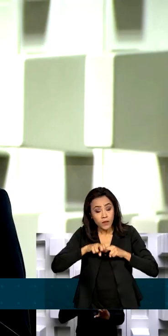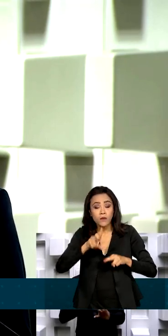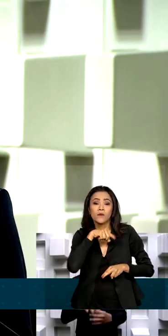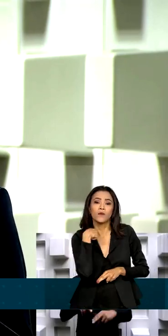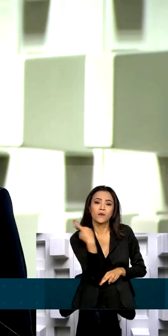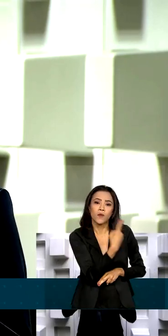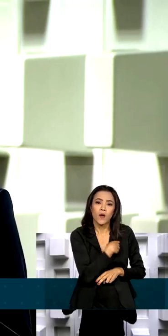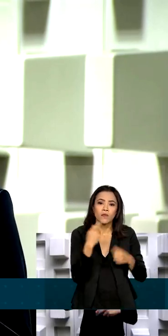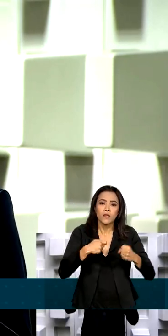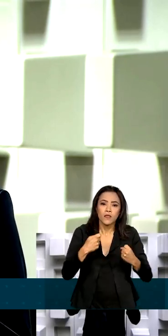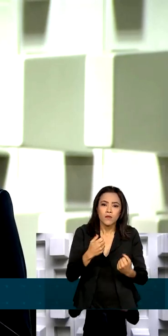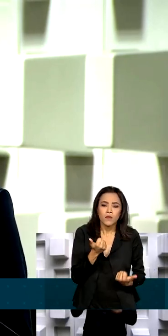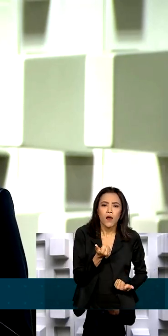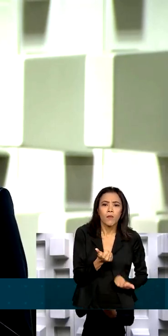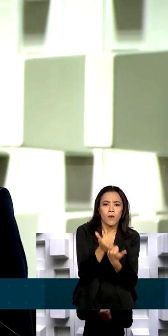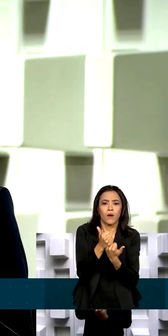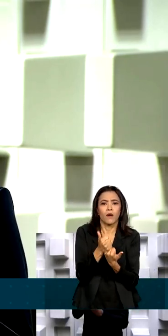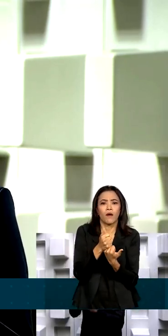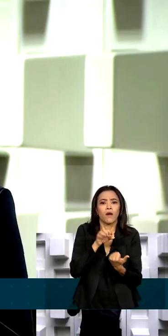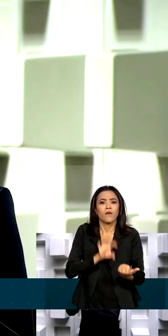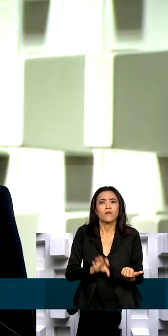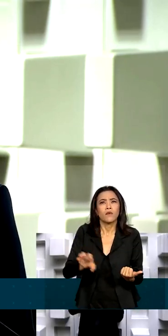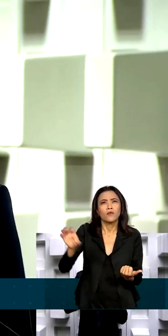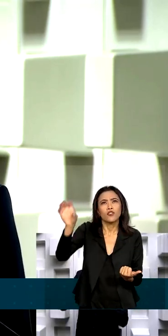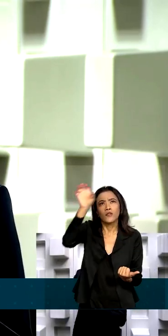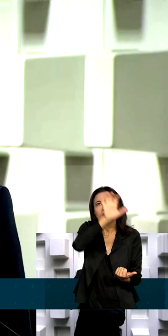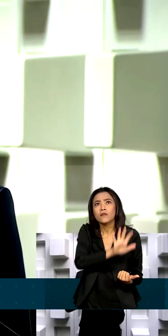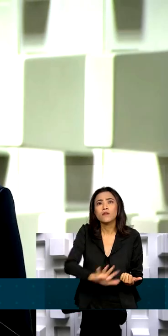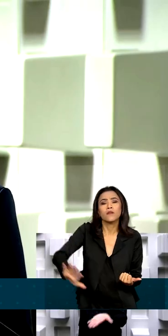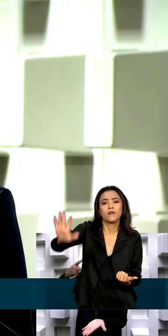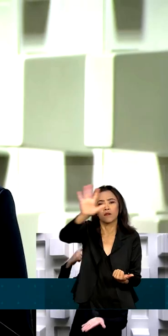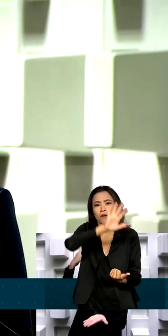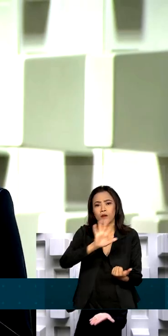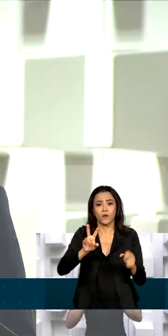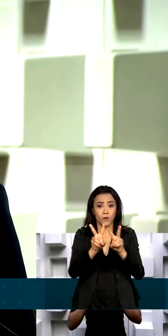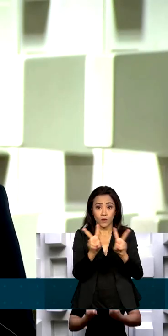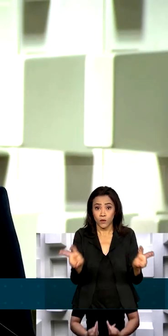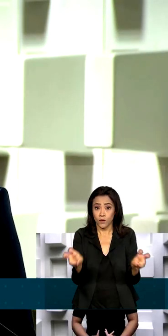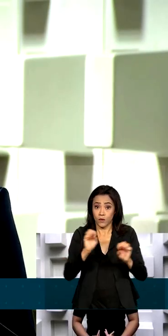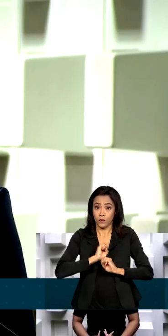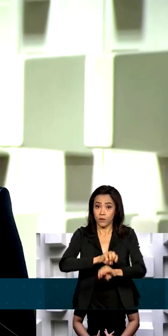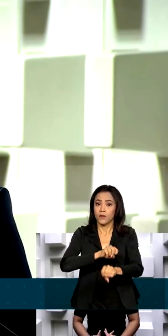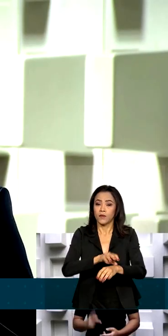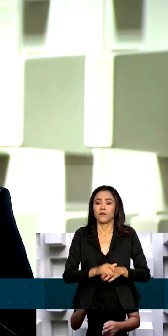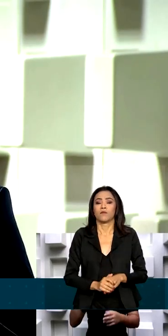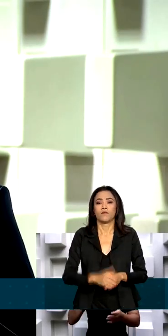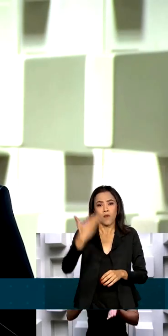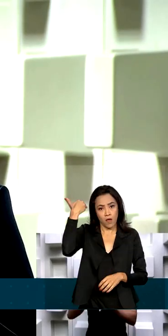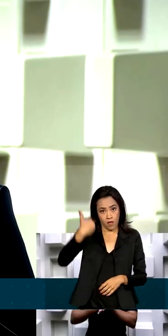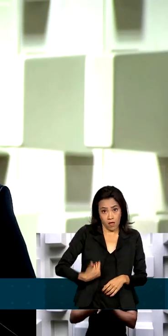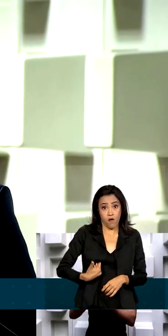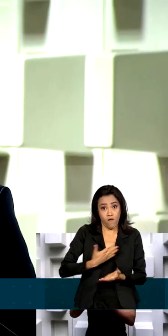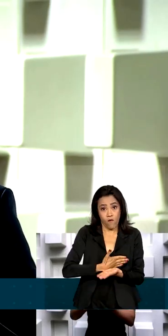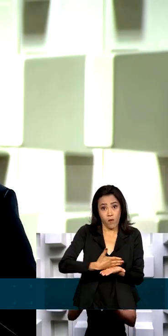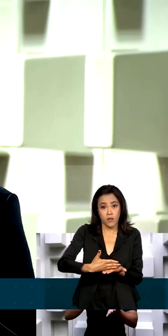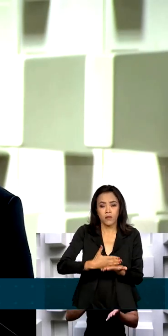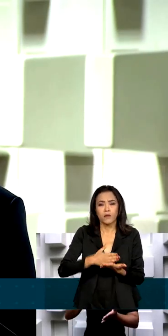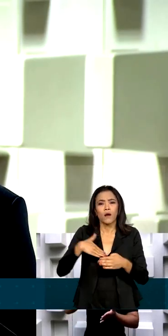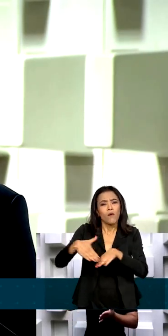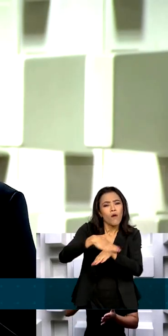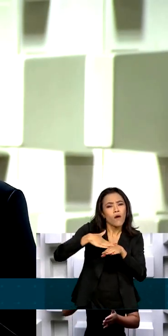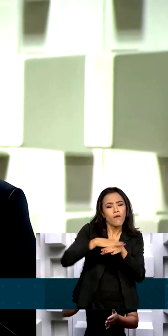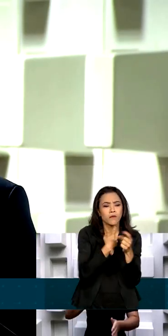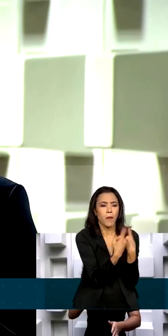regime de colaboração em um grande pacto federativo pela educação. Iniciarei um diálogo permanente com nossas